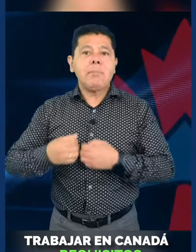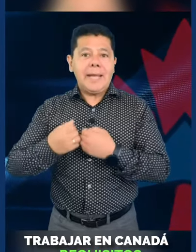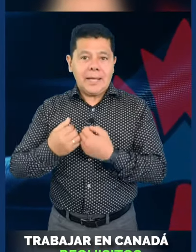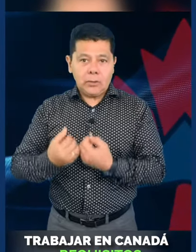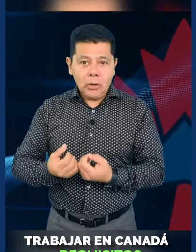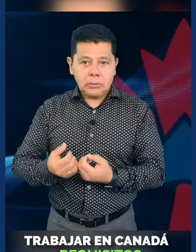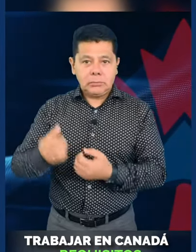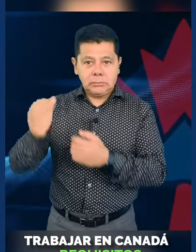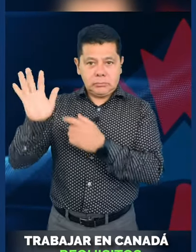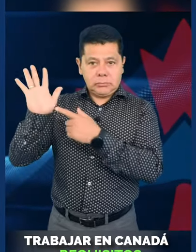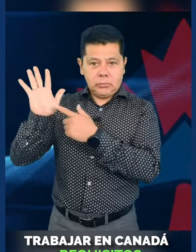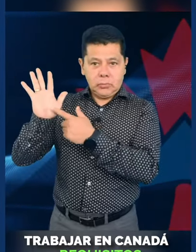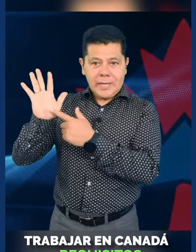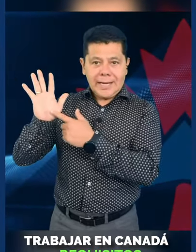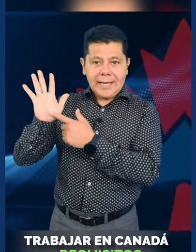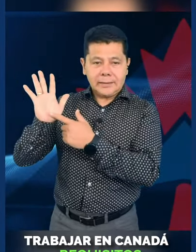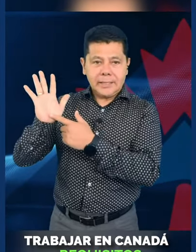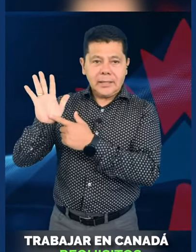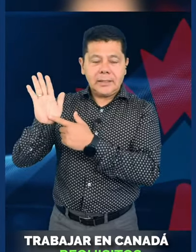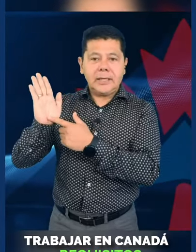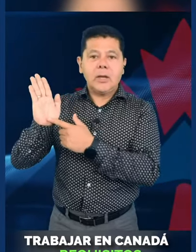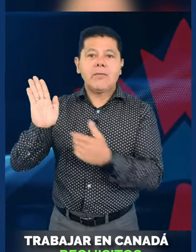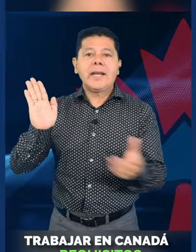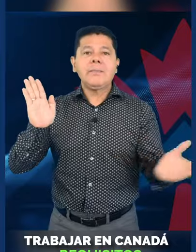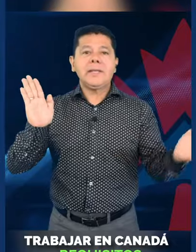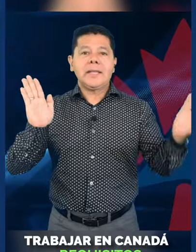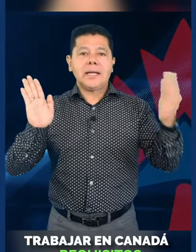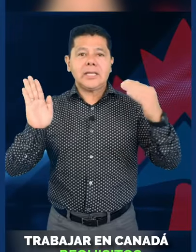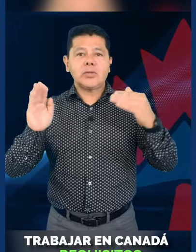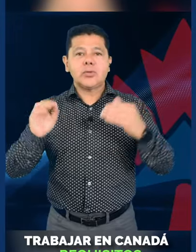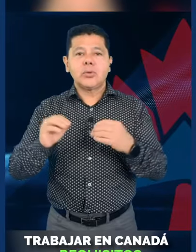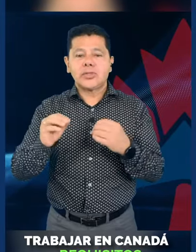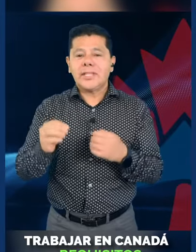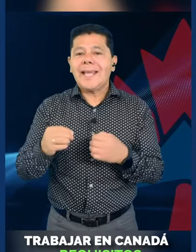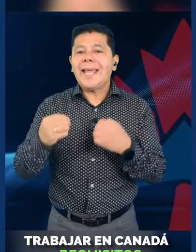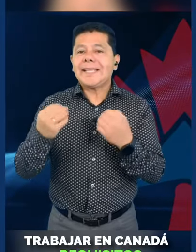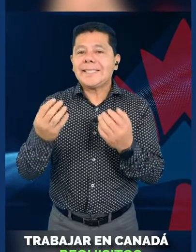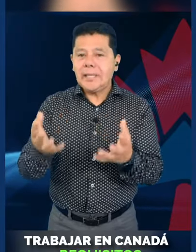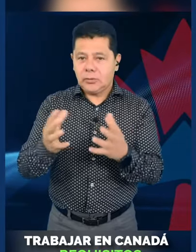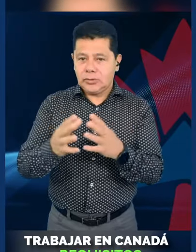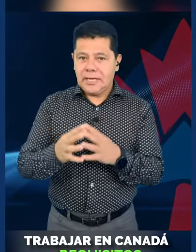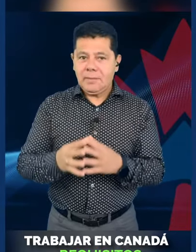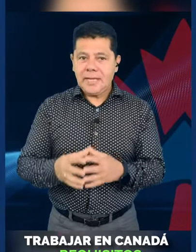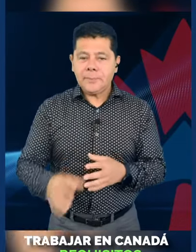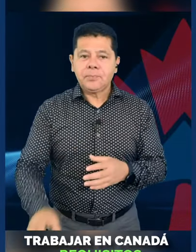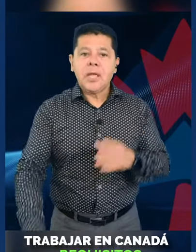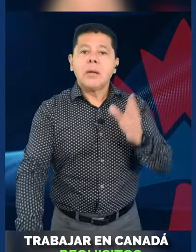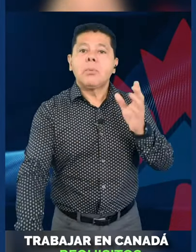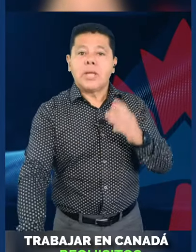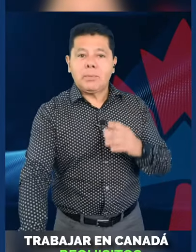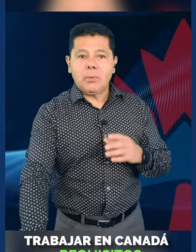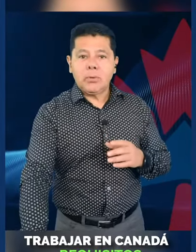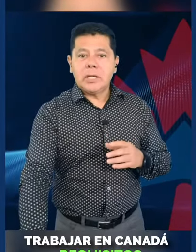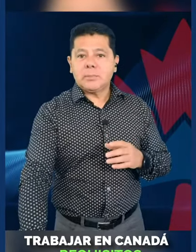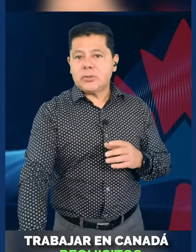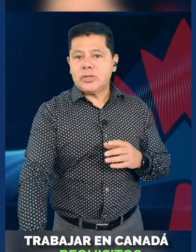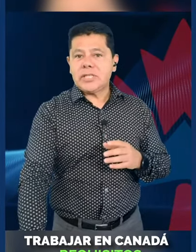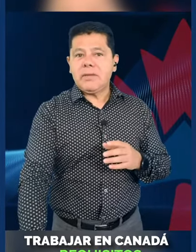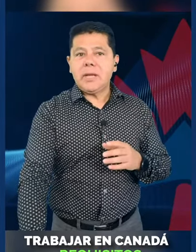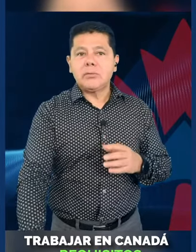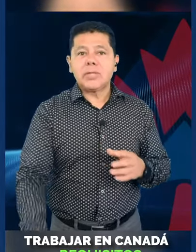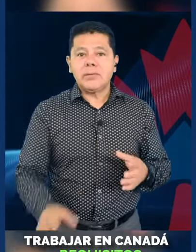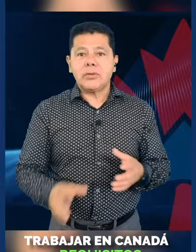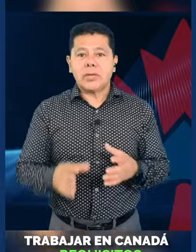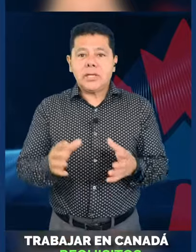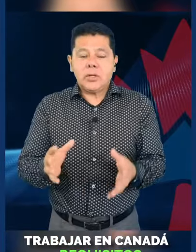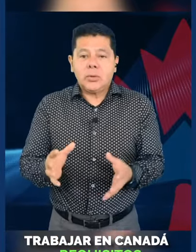necesitan del empleador una carta que lo van a invitar, y esos son los que están exentos del LMIA. Por ejemplo, las